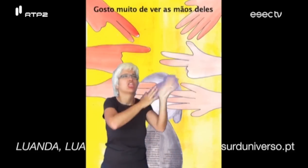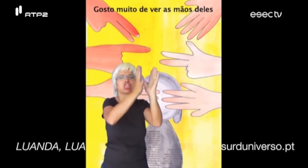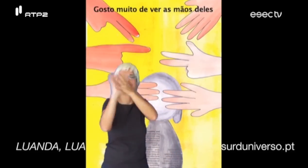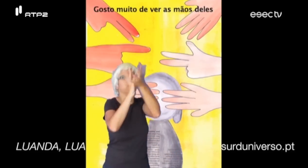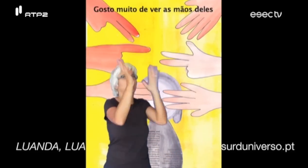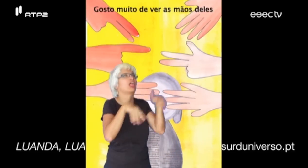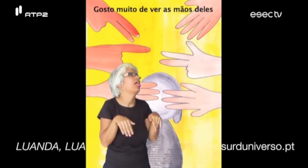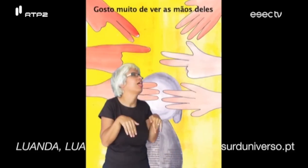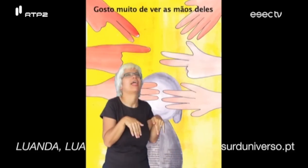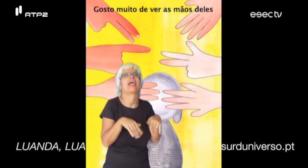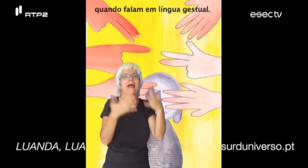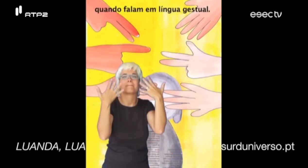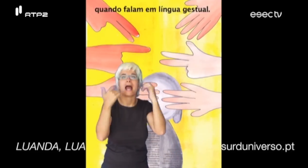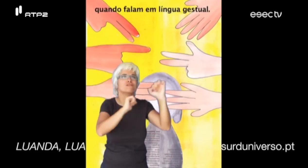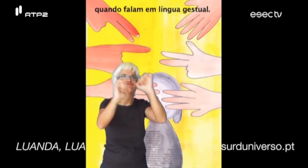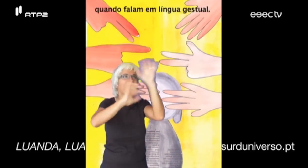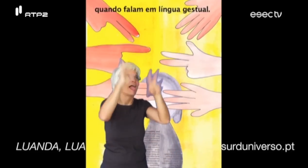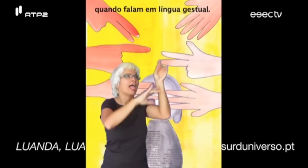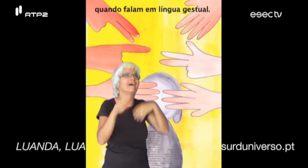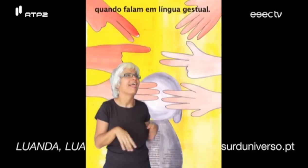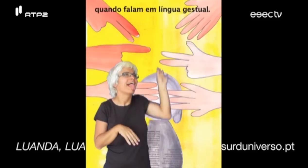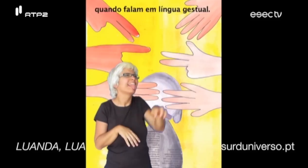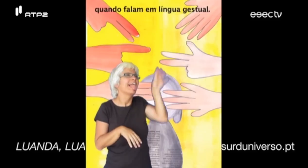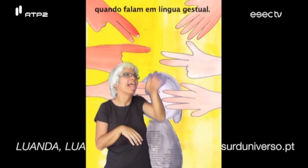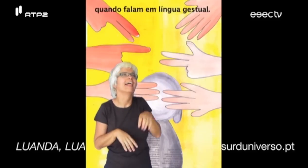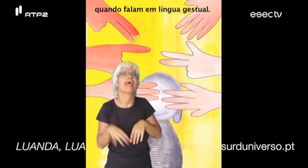Gosto muito de ver as mãos deles quando falam em língua gestual.